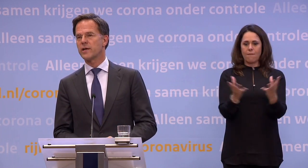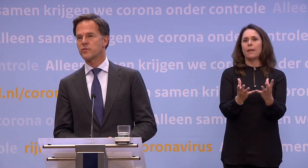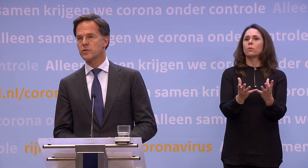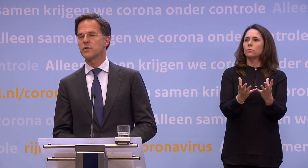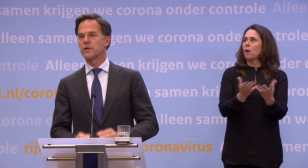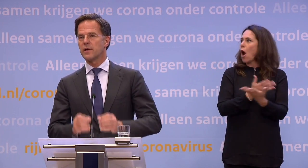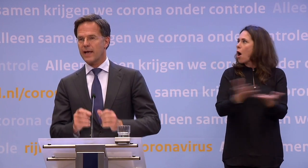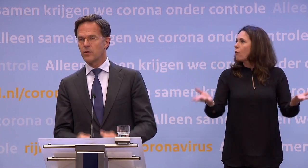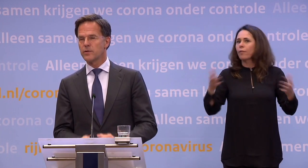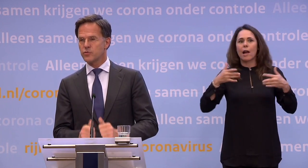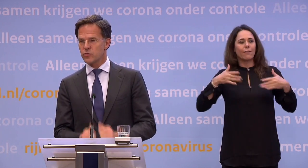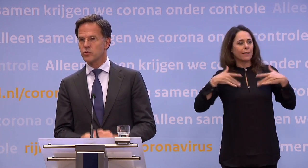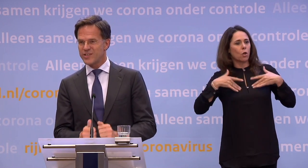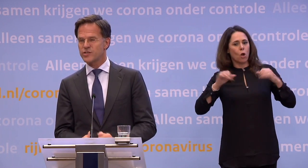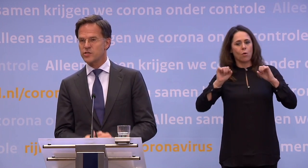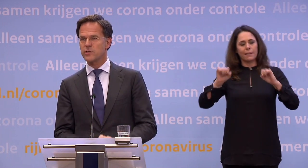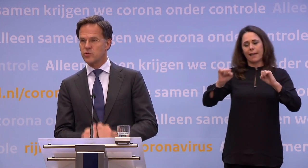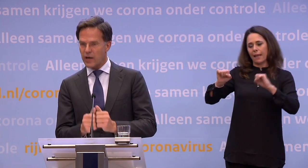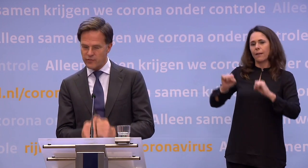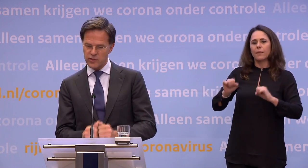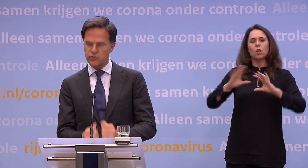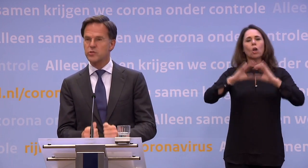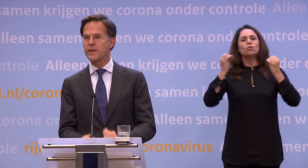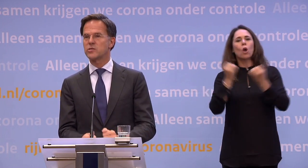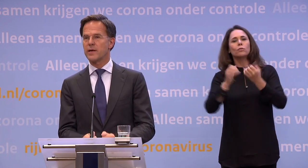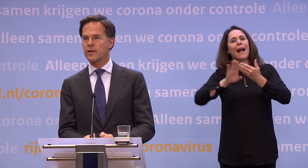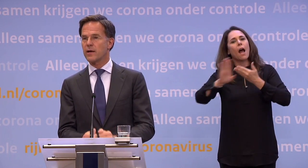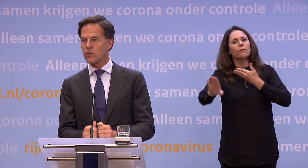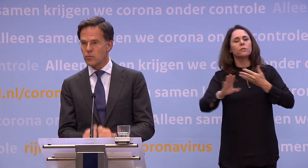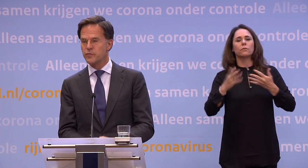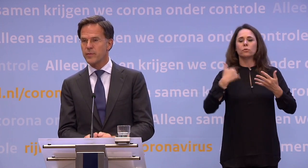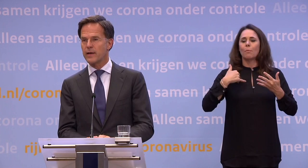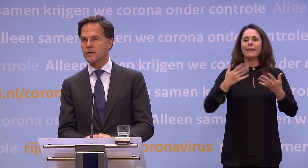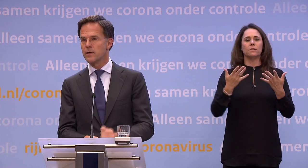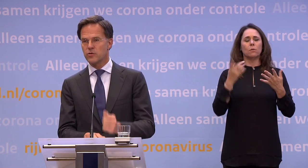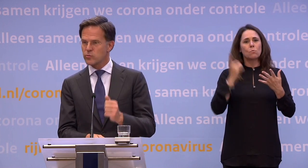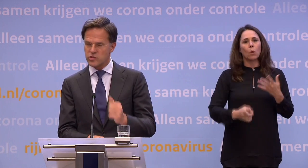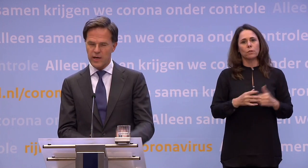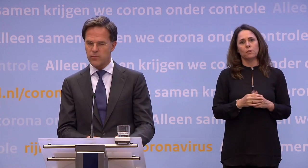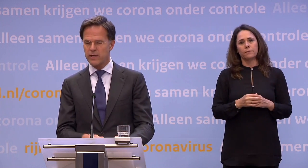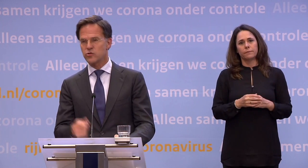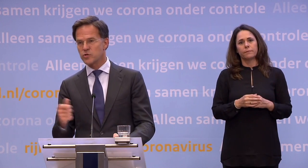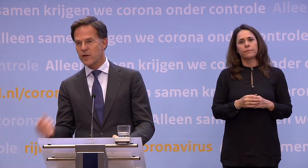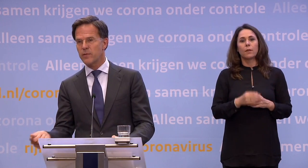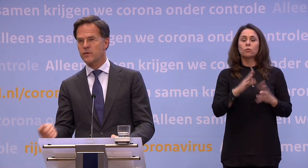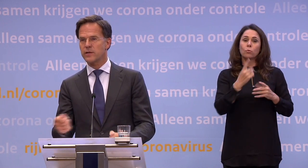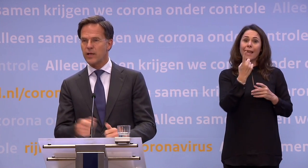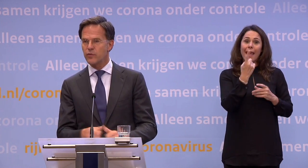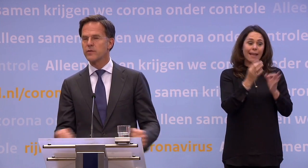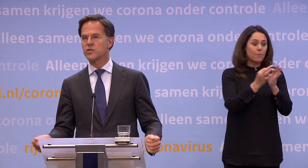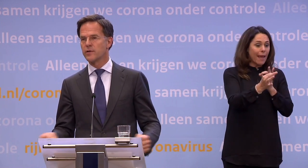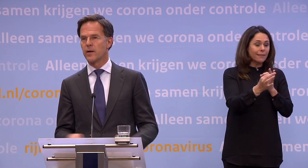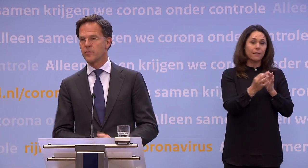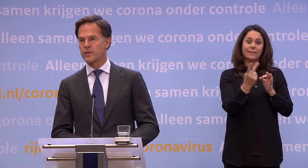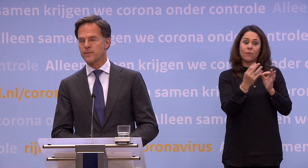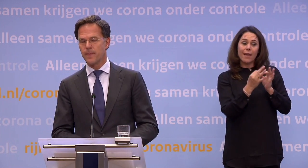corona bestreden wordt... ...gelden social distancing. Dus afstand tussen mensenmaatregelen, onvermijdelijk. Soms is het één meter, soms twee meter. In